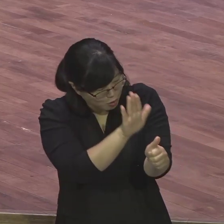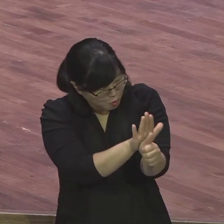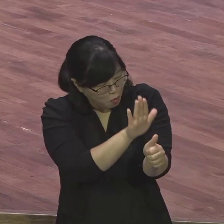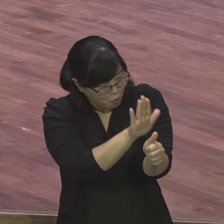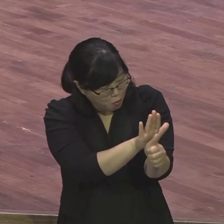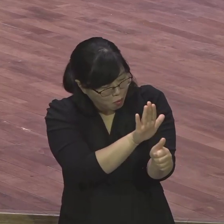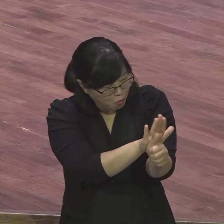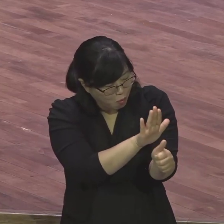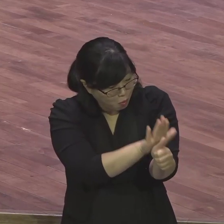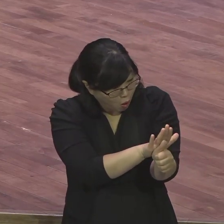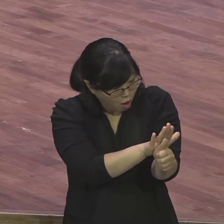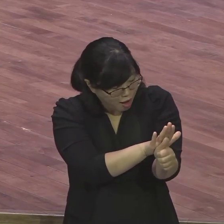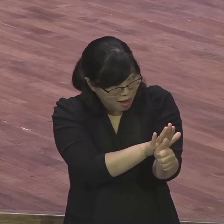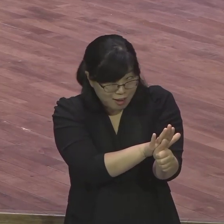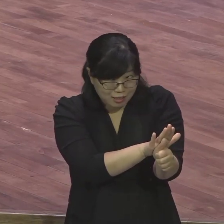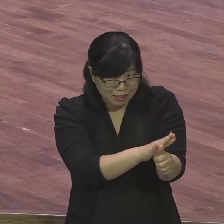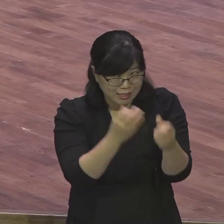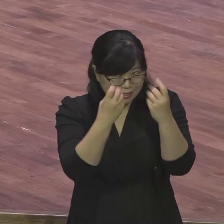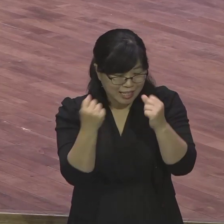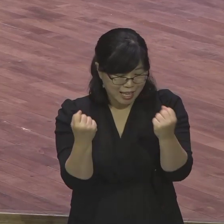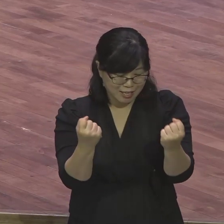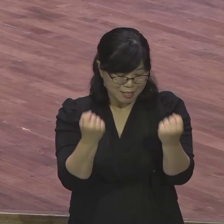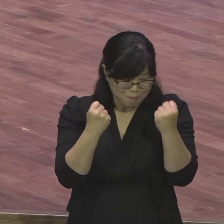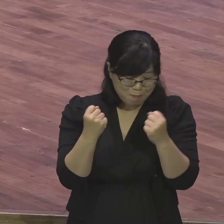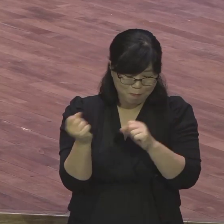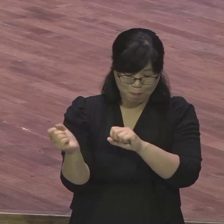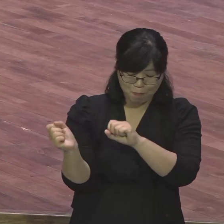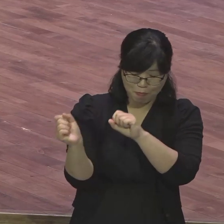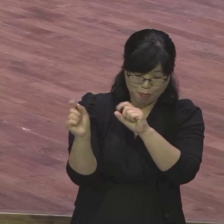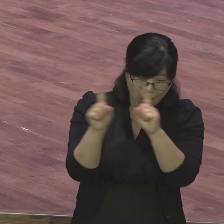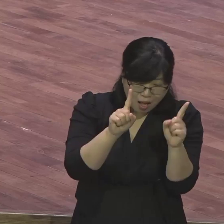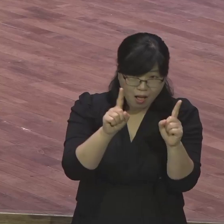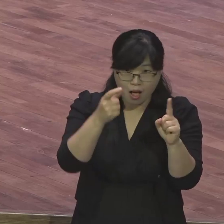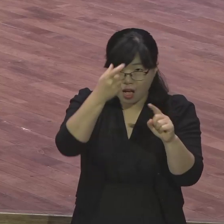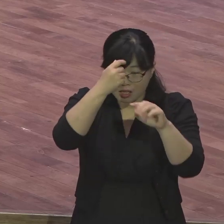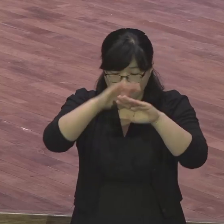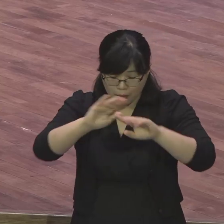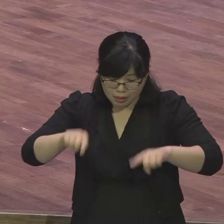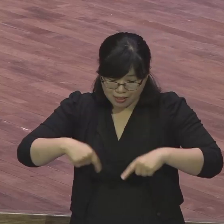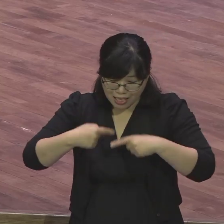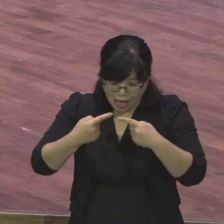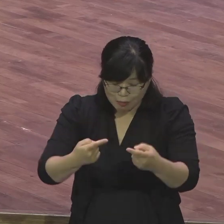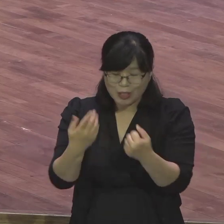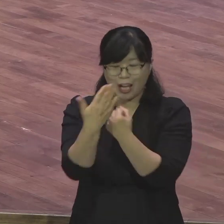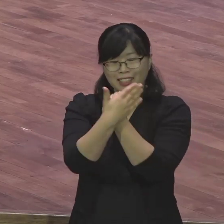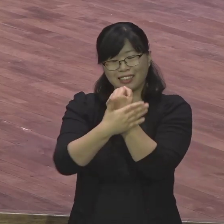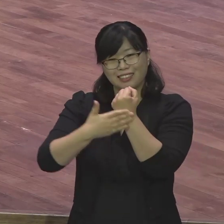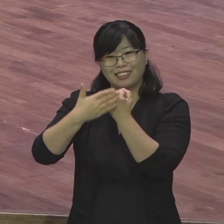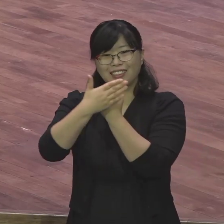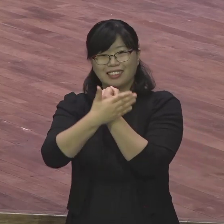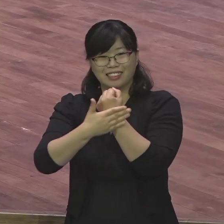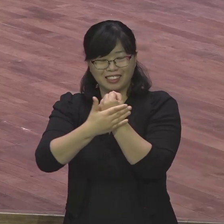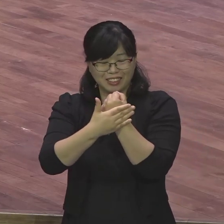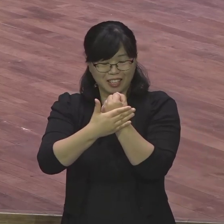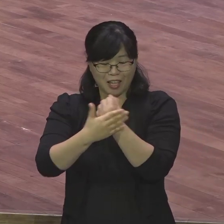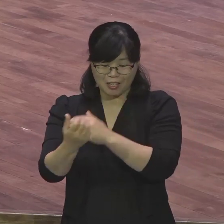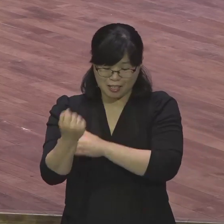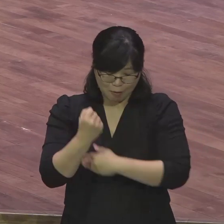예배할 수 없어요 성령의 도우심 없이는 은혜 받을 수가 없어요 성령의 도우심 없이는 아무것도 할 수 없다는 사실을 우리는